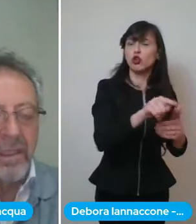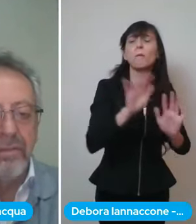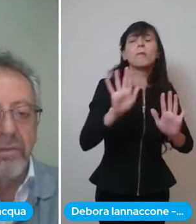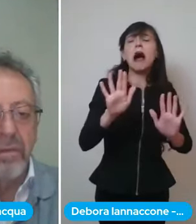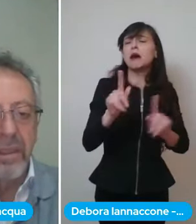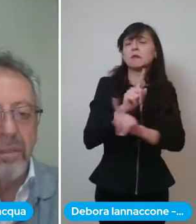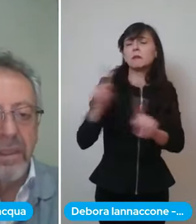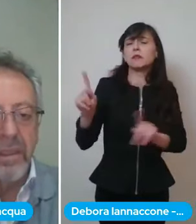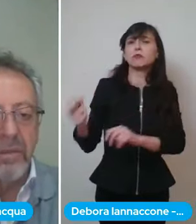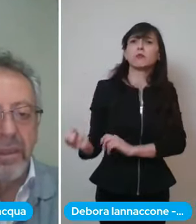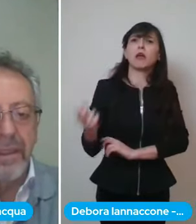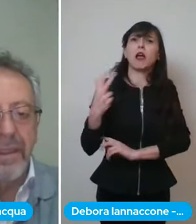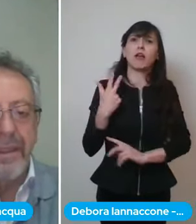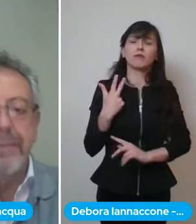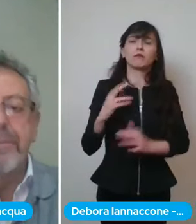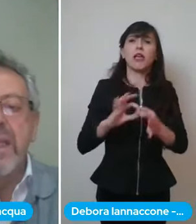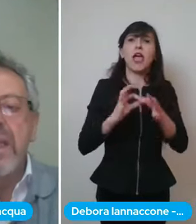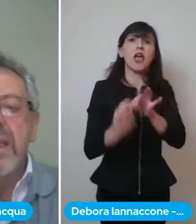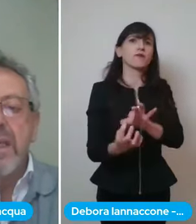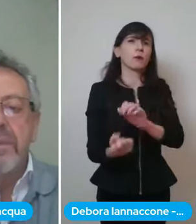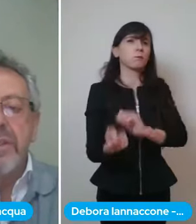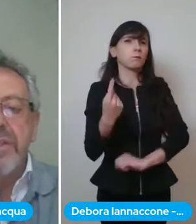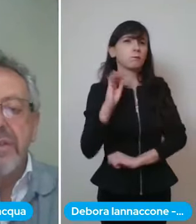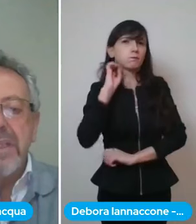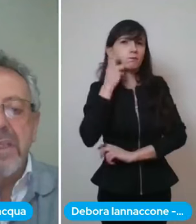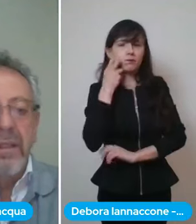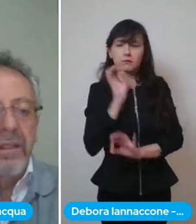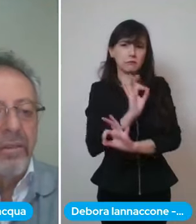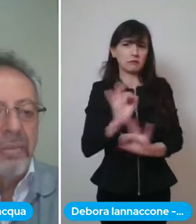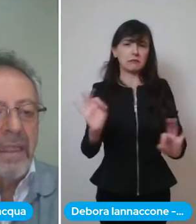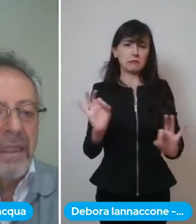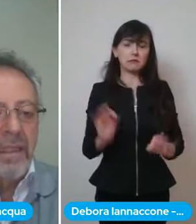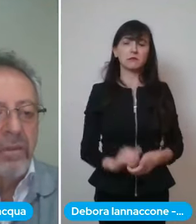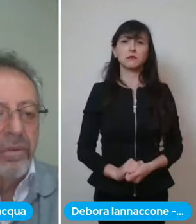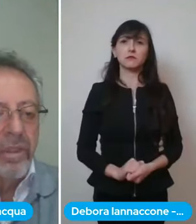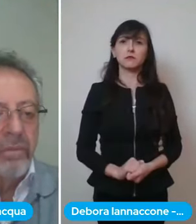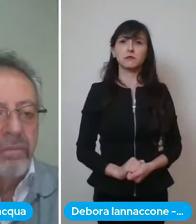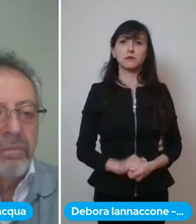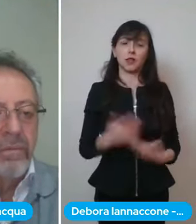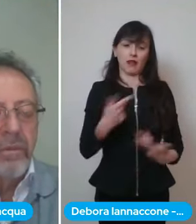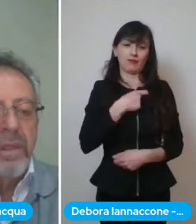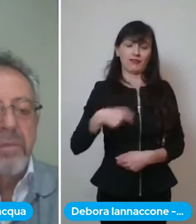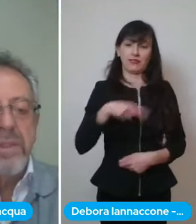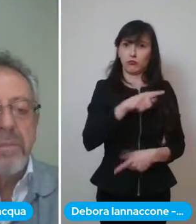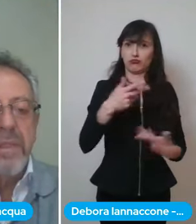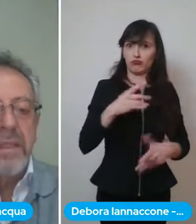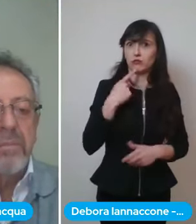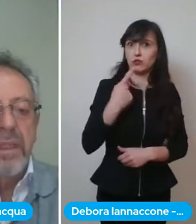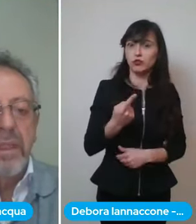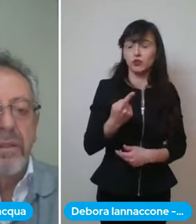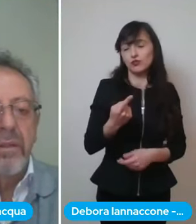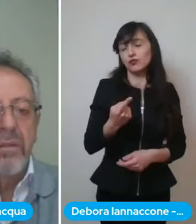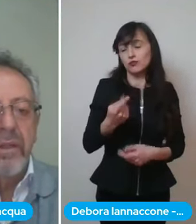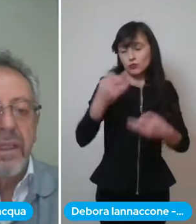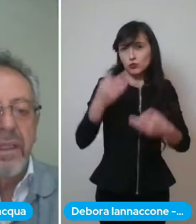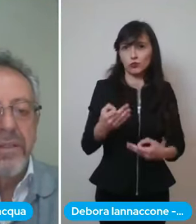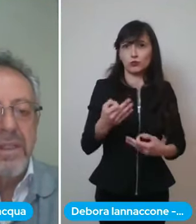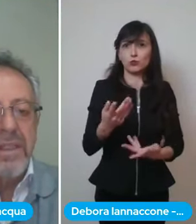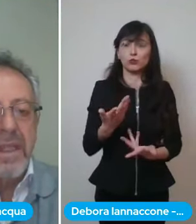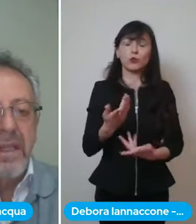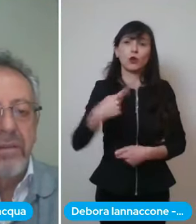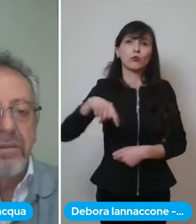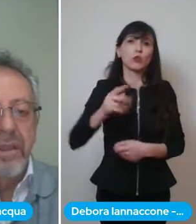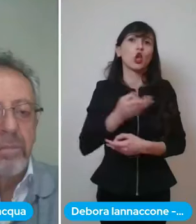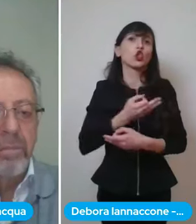effetti fortunatamente collaterali come diceva il sindaco è normale che noi dobbiamo sempre stabilire quello che è